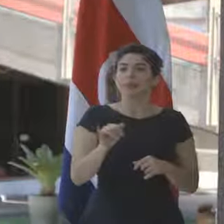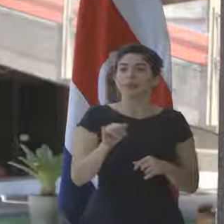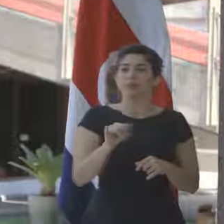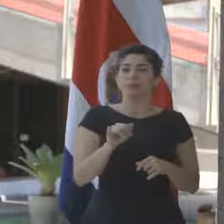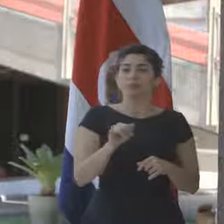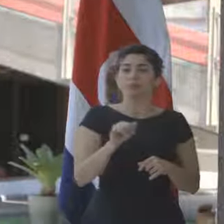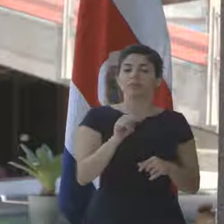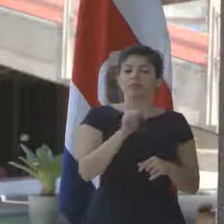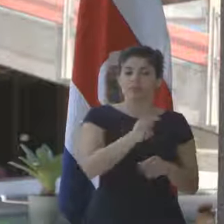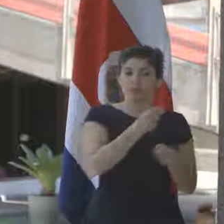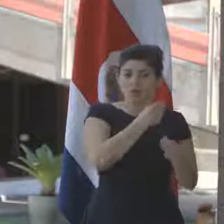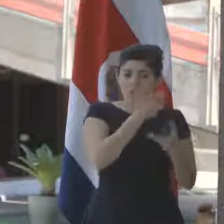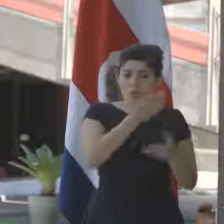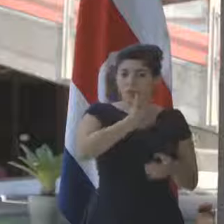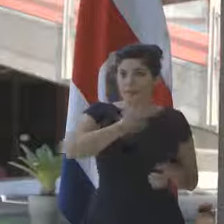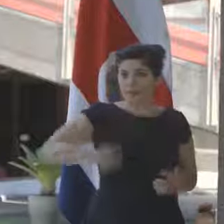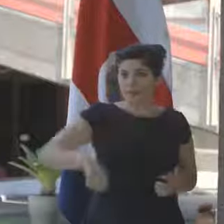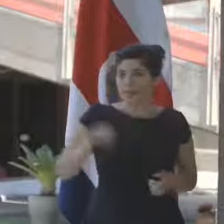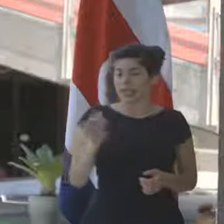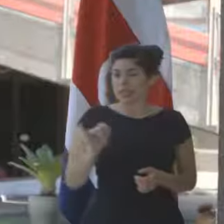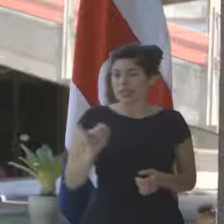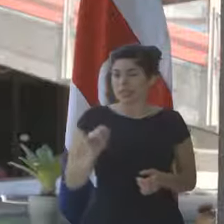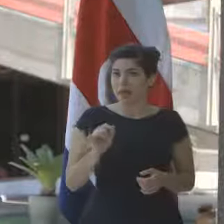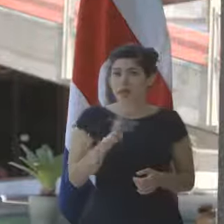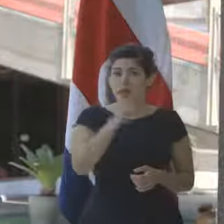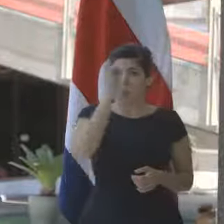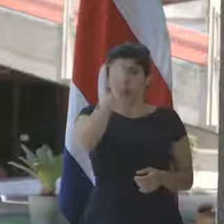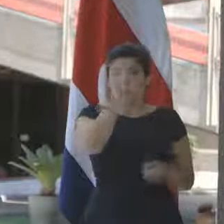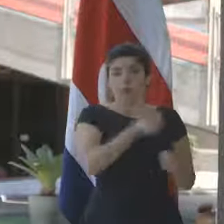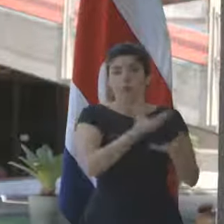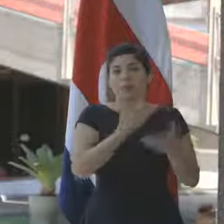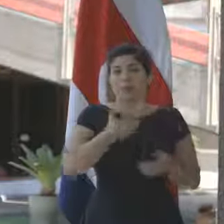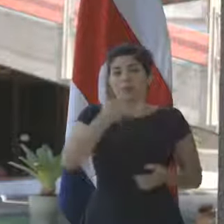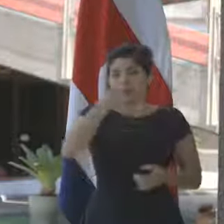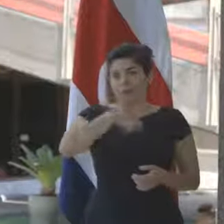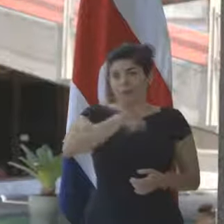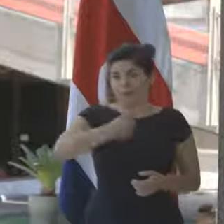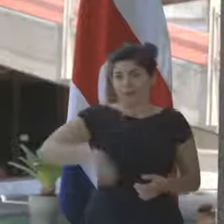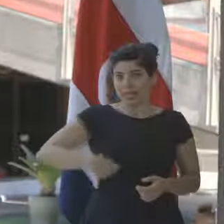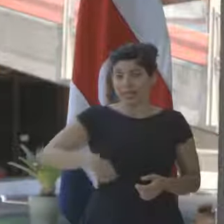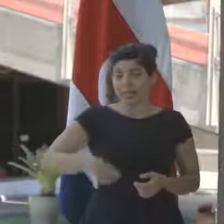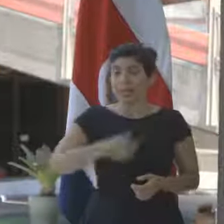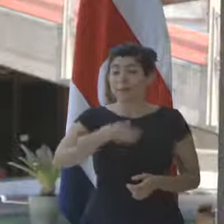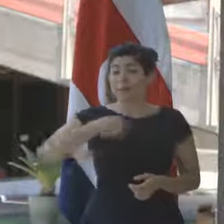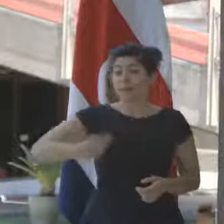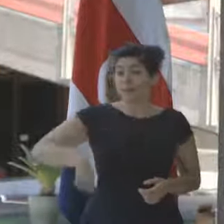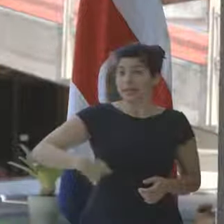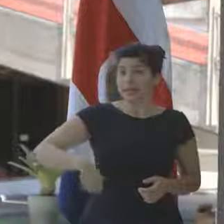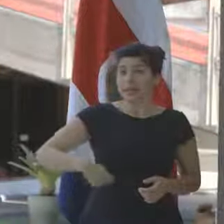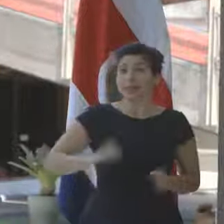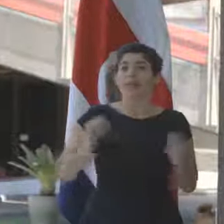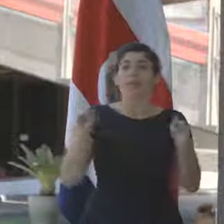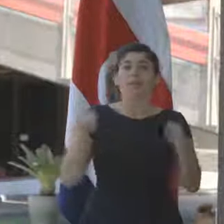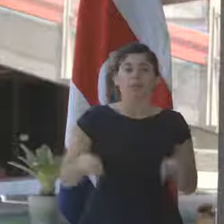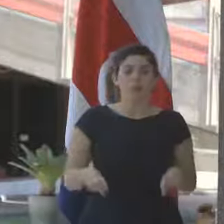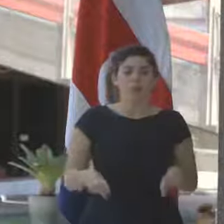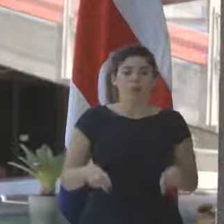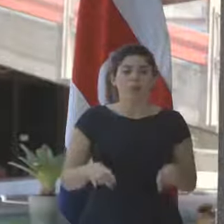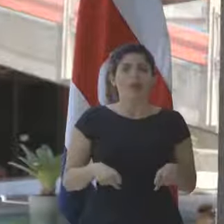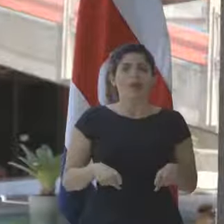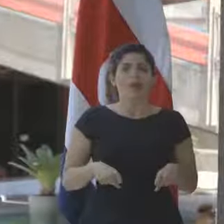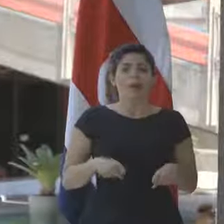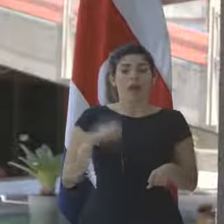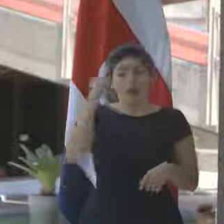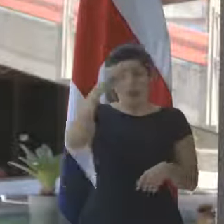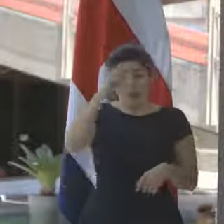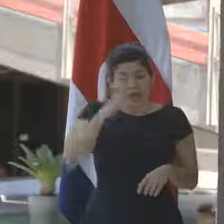al presidente de la república, emitirán esos criterios para el presidente de la república. El presidente de la república podrá publicar estos